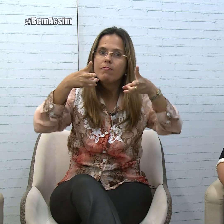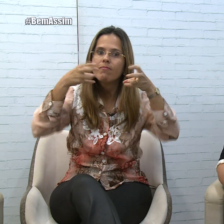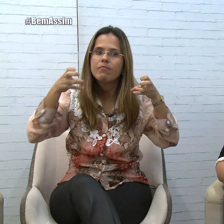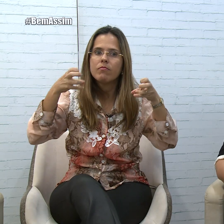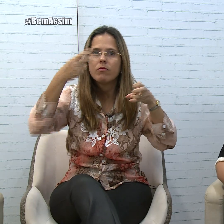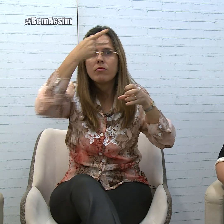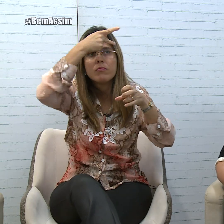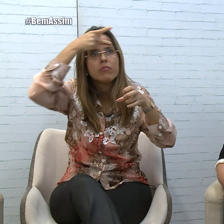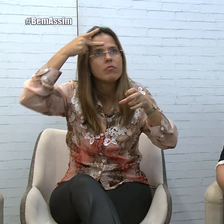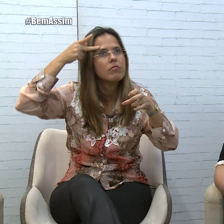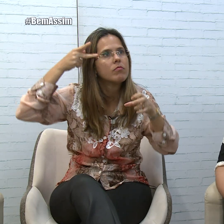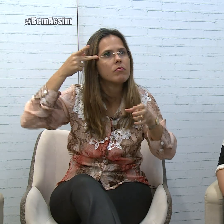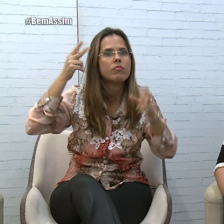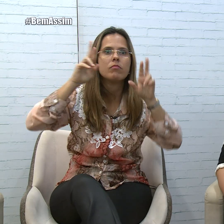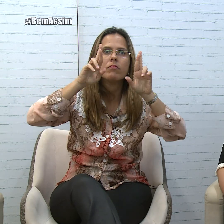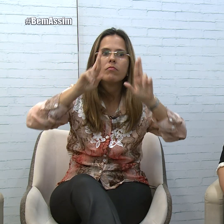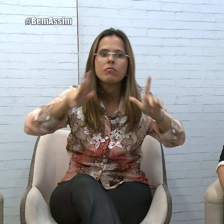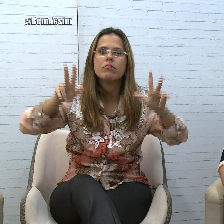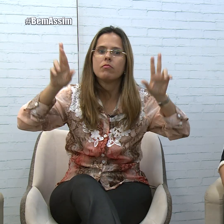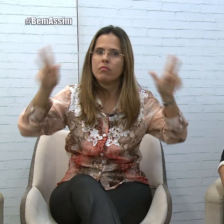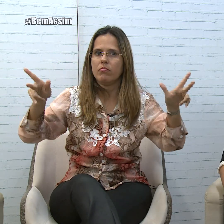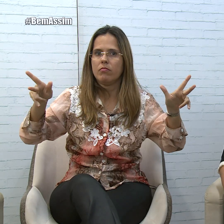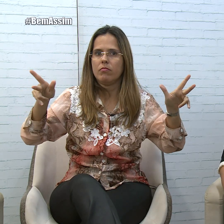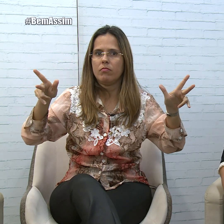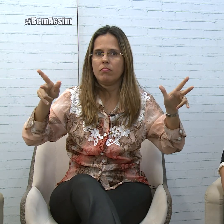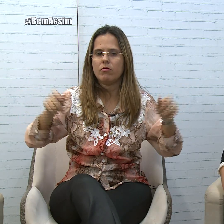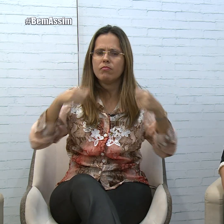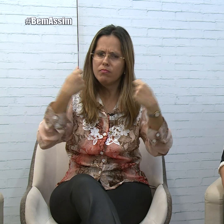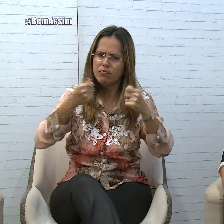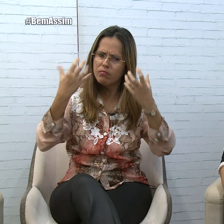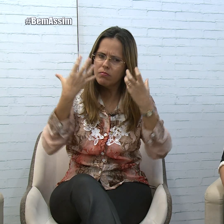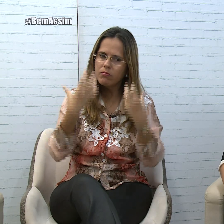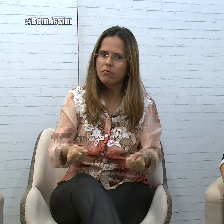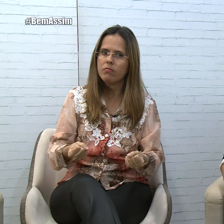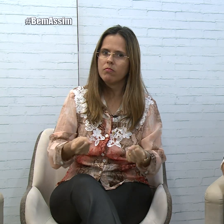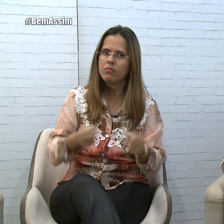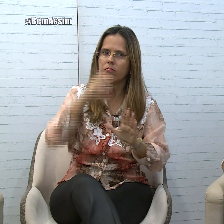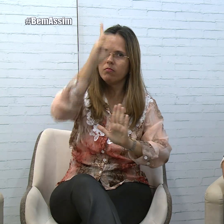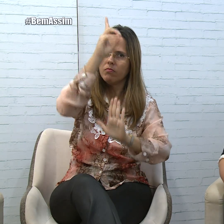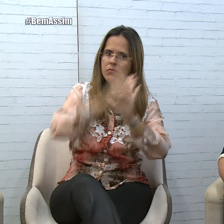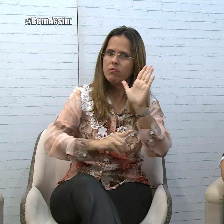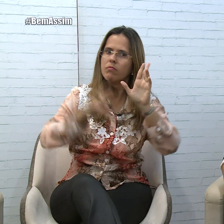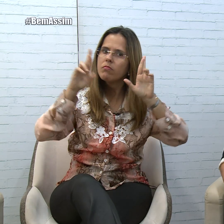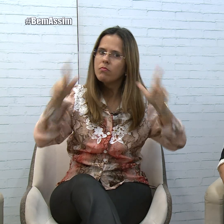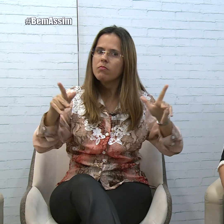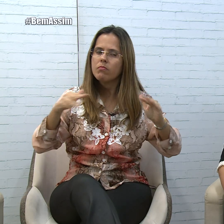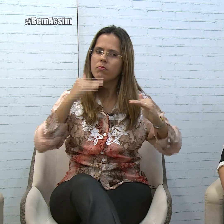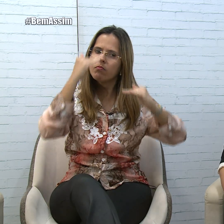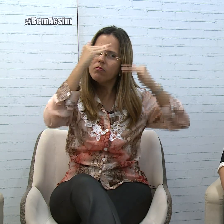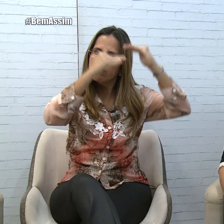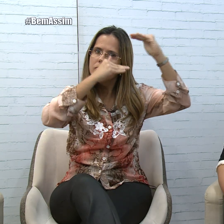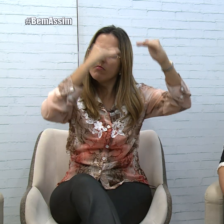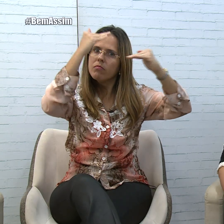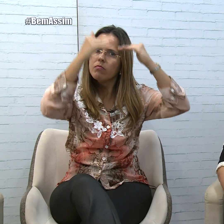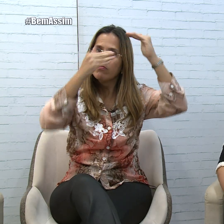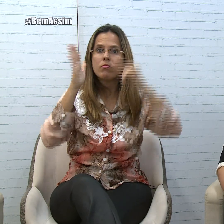todos eles são diferentes. E a gente precisa aceitar a diferença, permitir que o outro se desenvolva e permitir que o outro mostre o seu potencial.